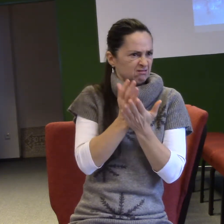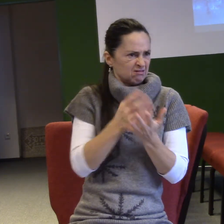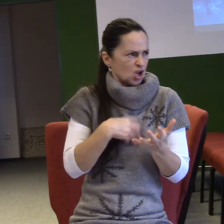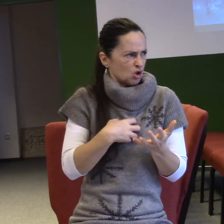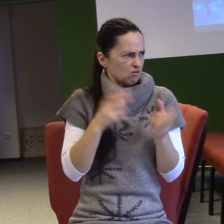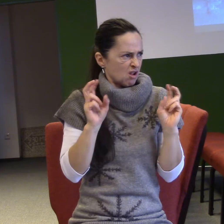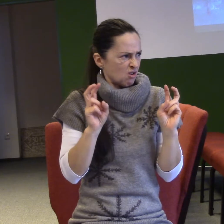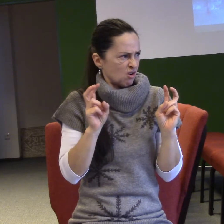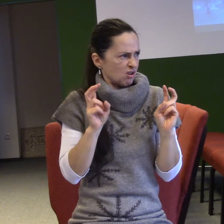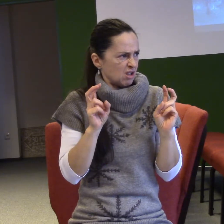jistota.